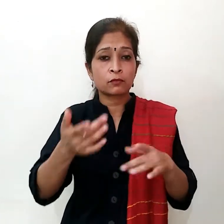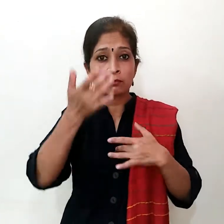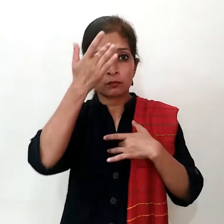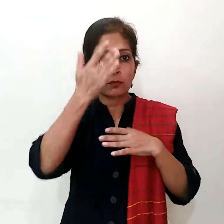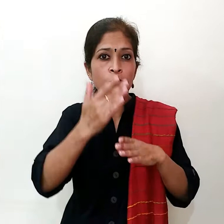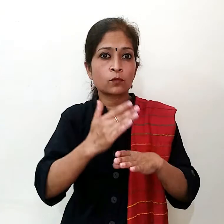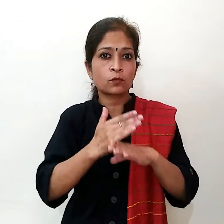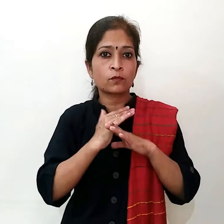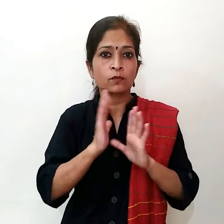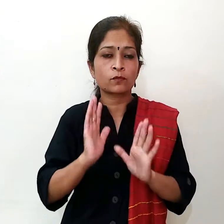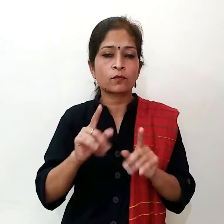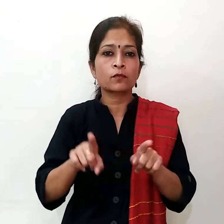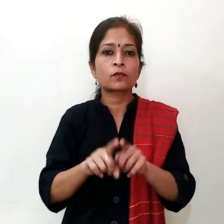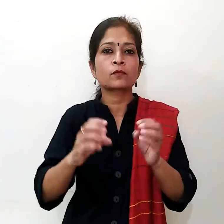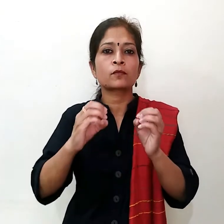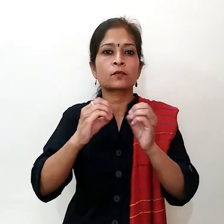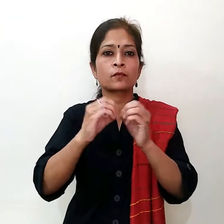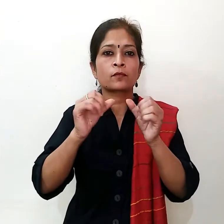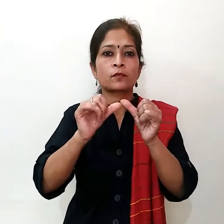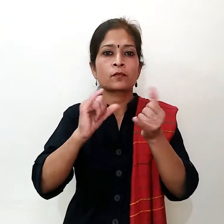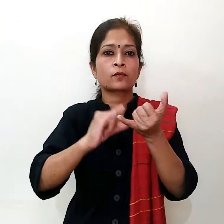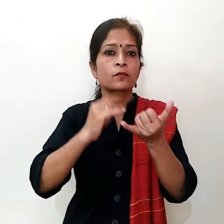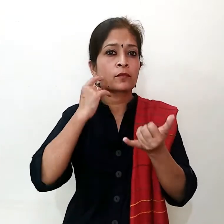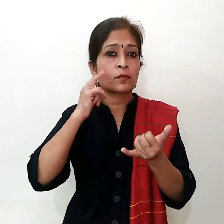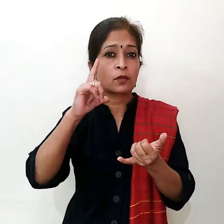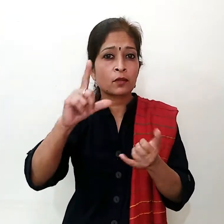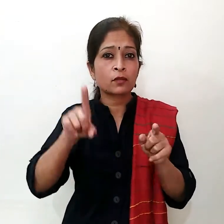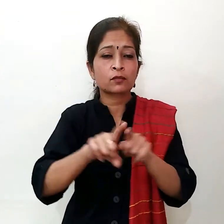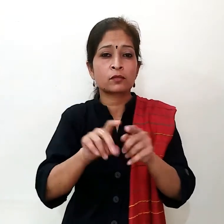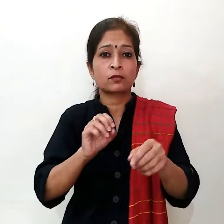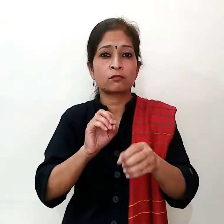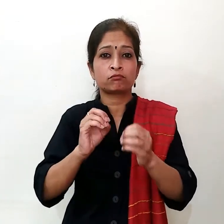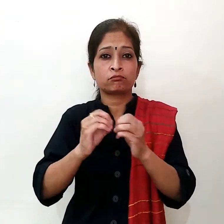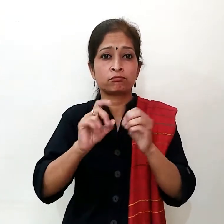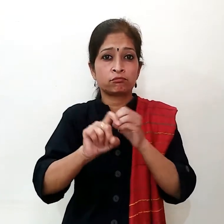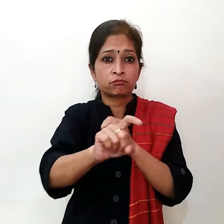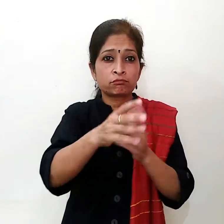तुलसी अपने एंटी वेक्टिरियल,